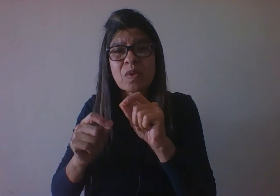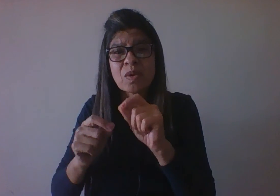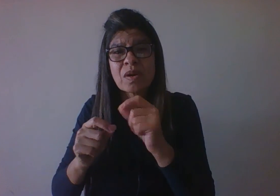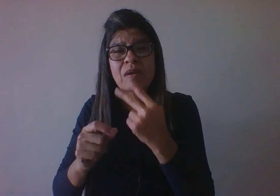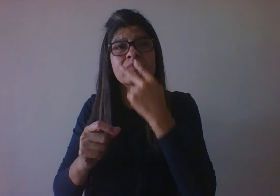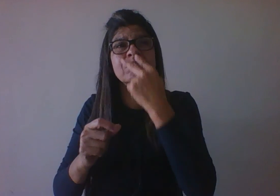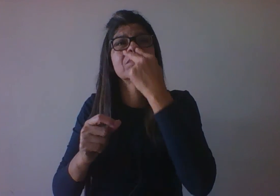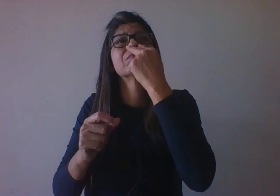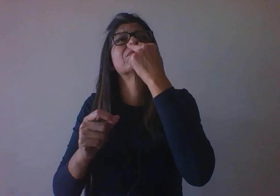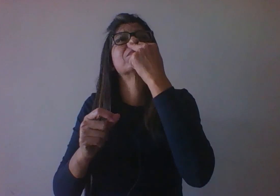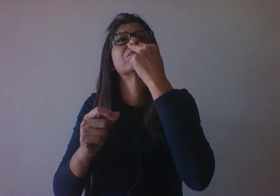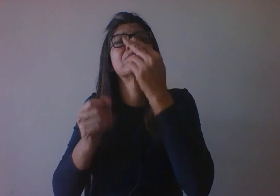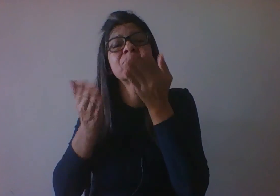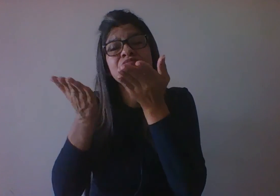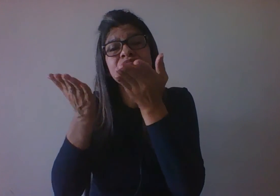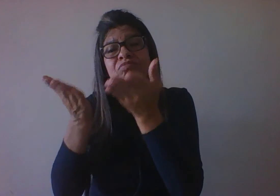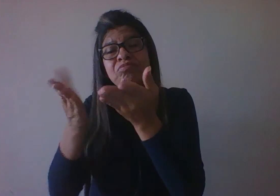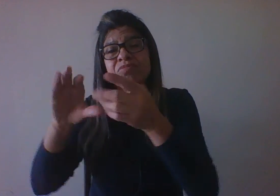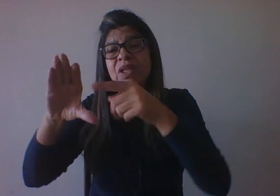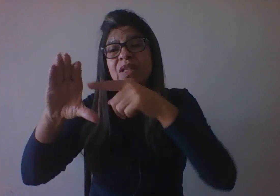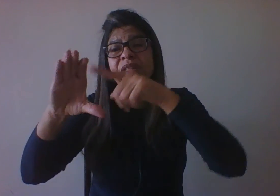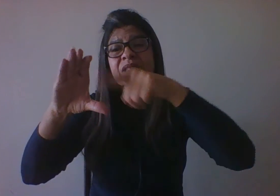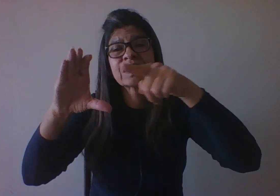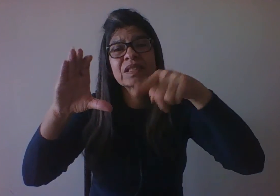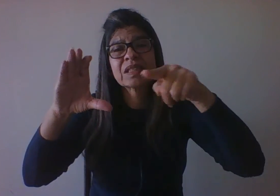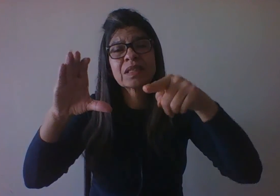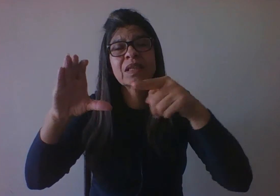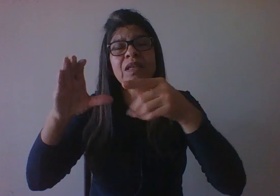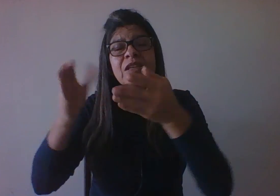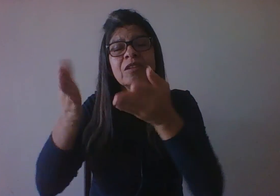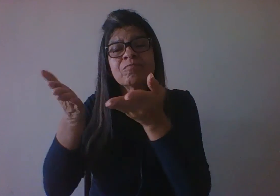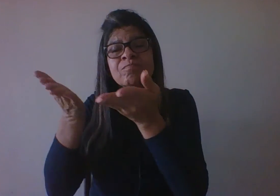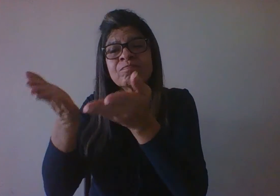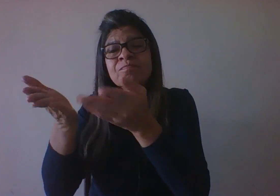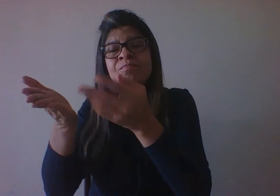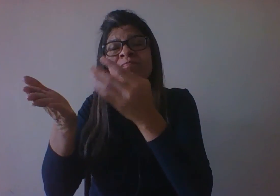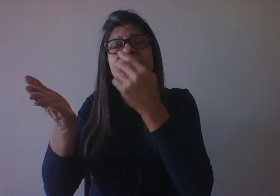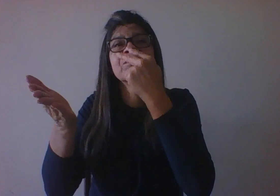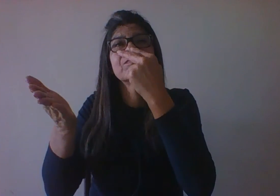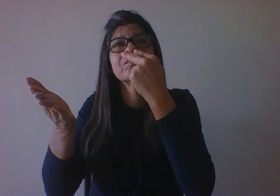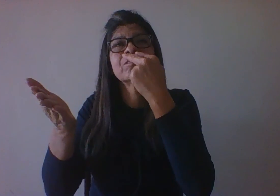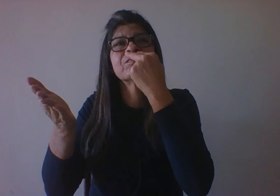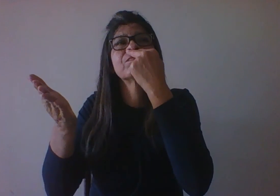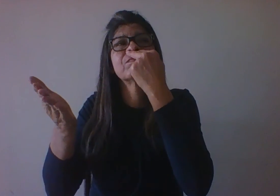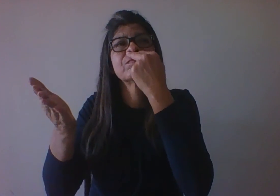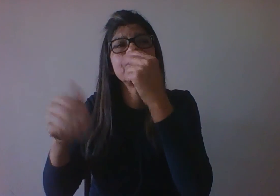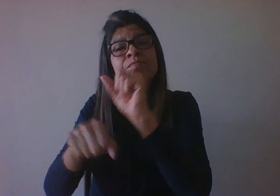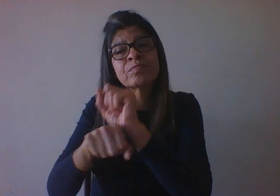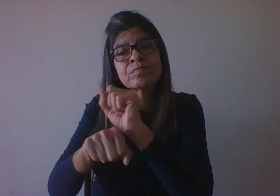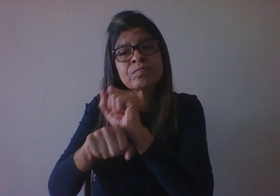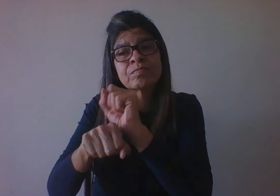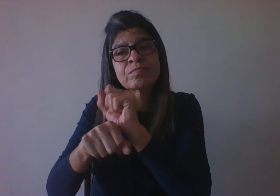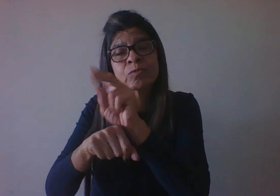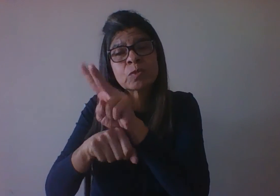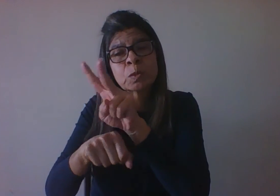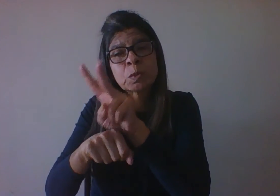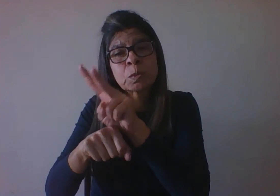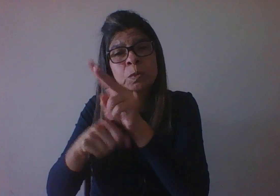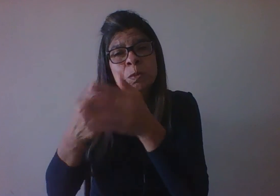em um CTI, para que ela consiga ter uma sobrevida fora do ambiente interuterino e consiga se amadurecer